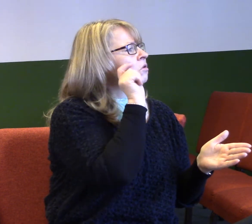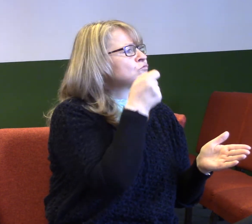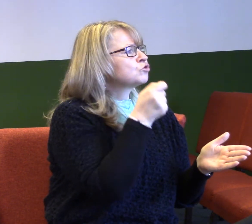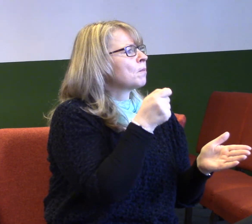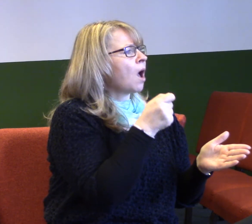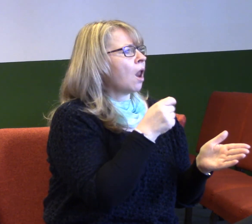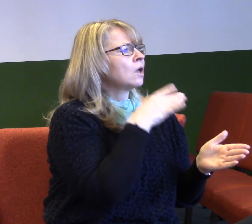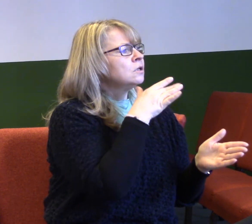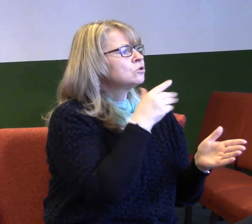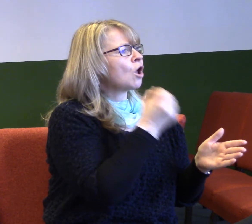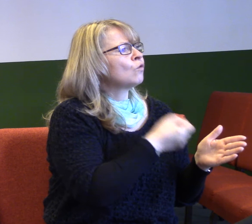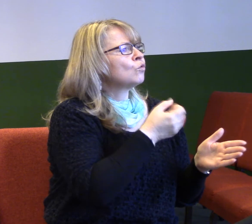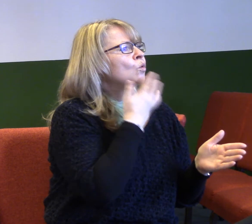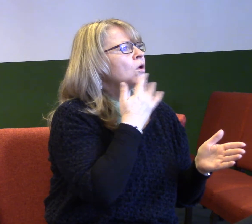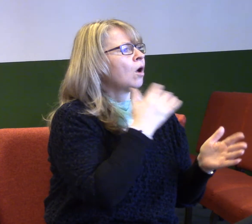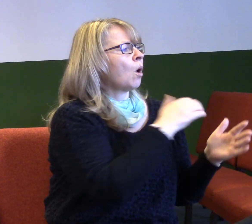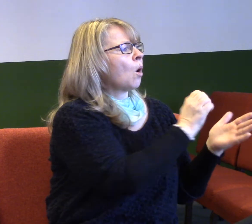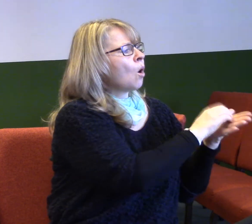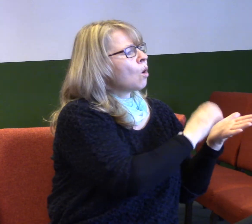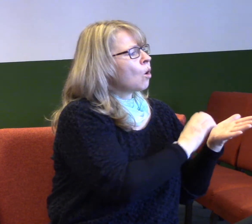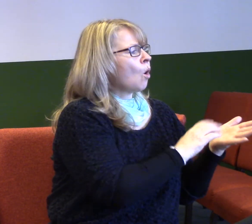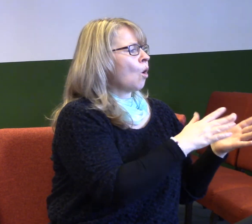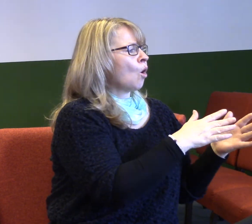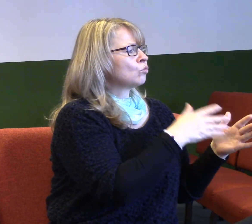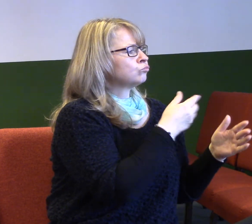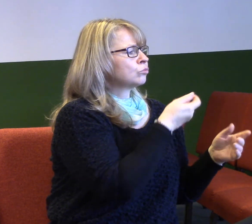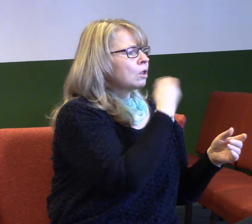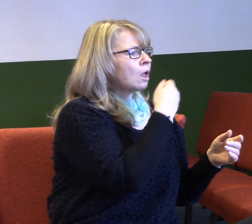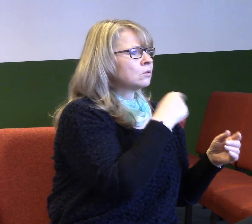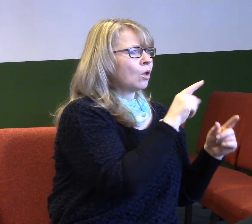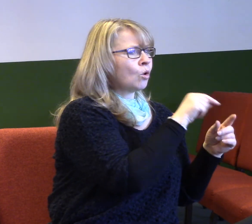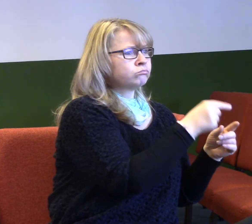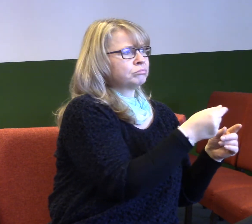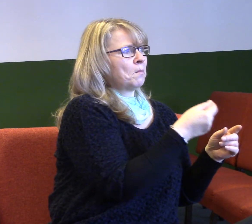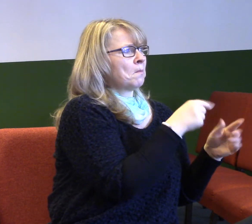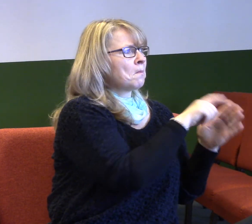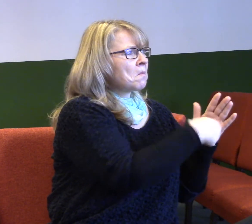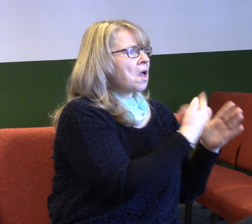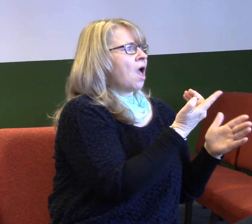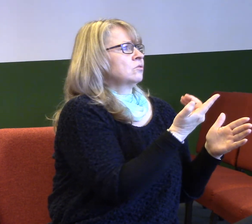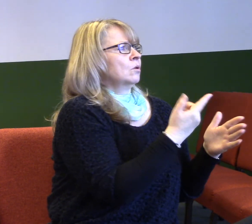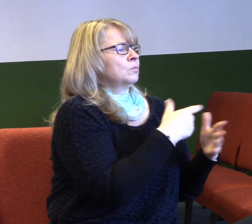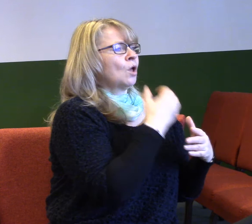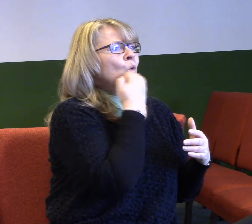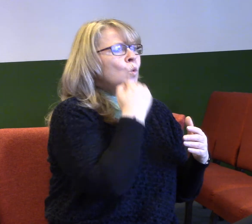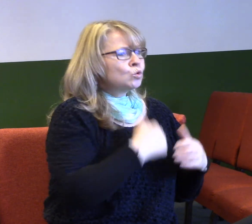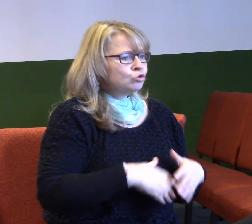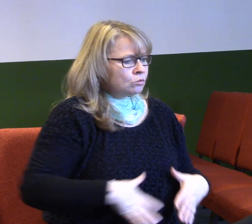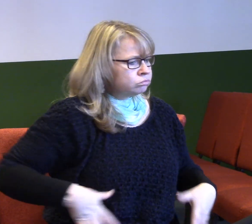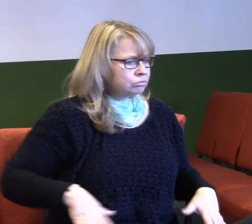Izraeli funguje. Žil si na pouště, jel tam kobylky, jedl met, přepázal se kůží z velblouda a chodil a mluvil